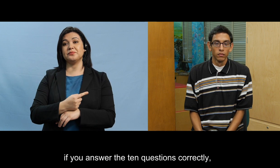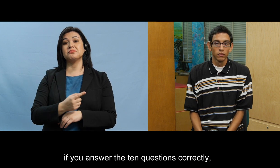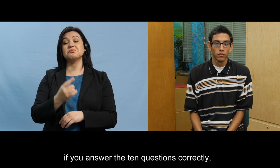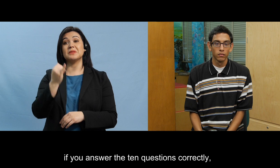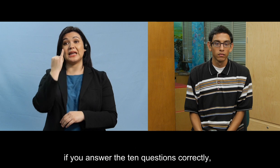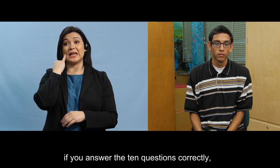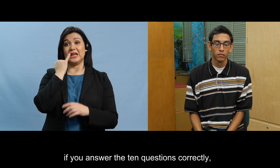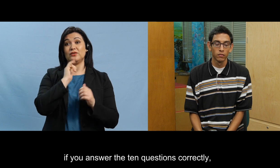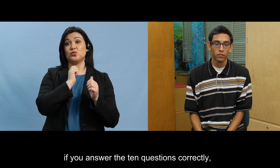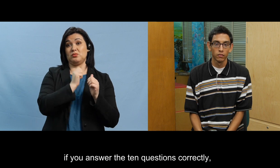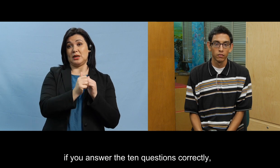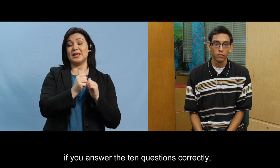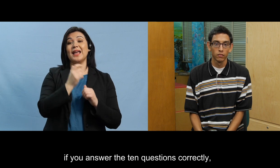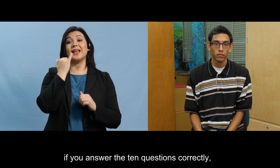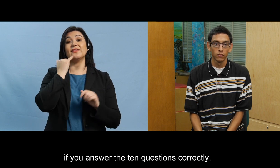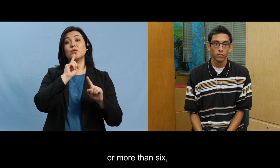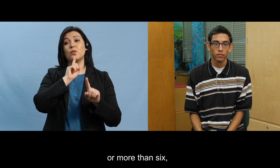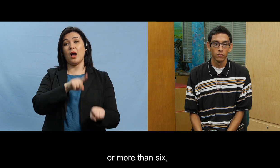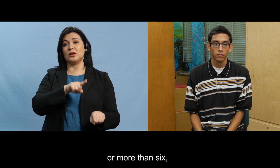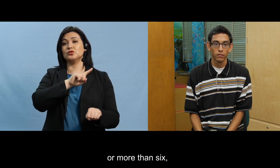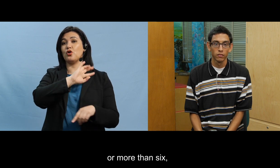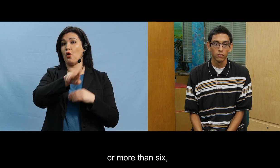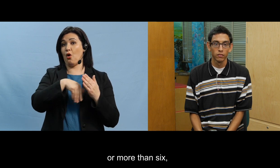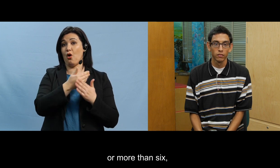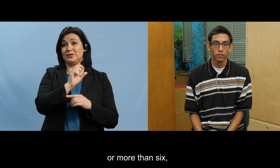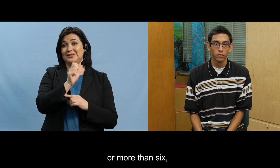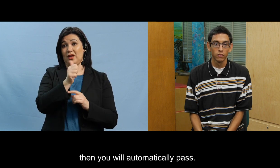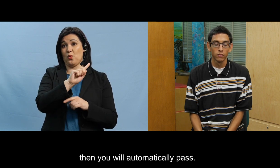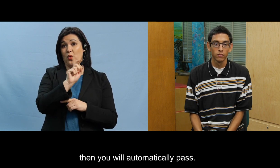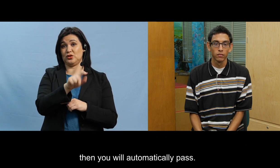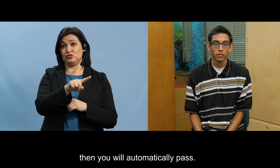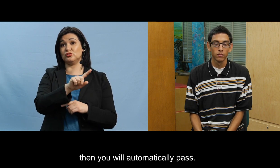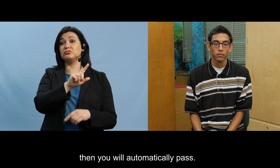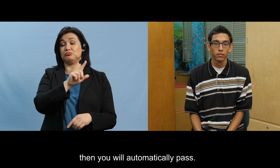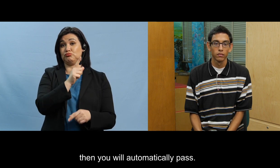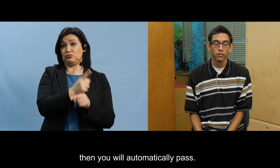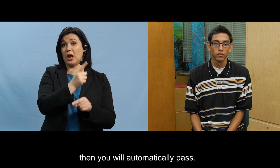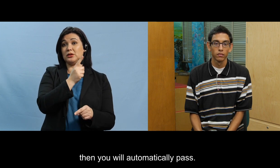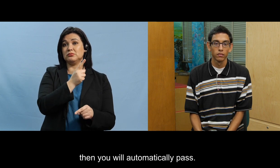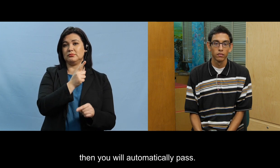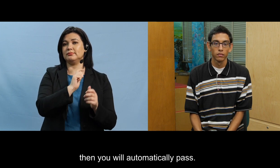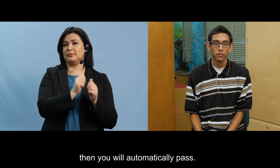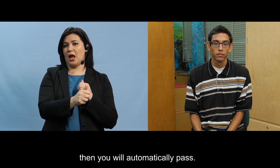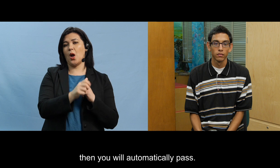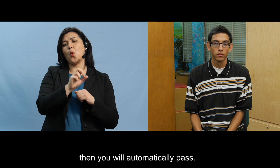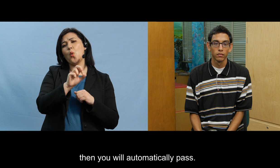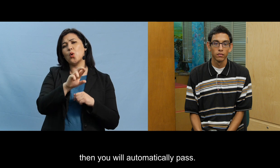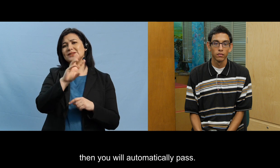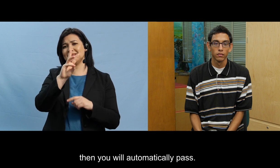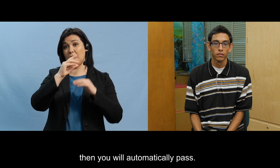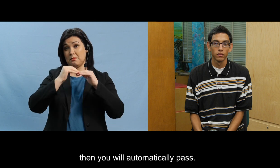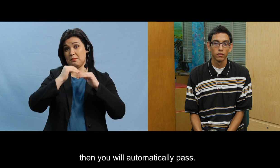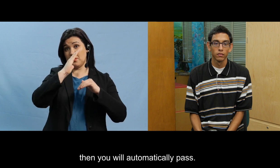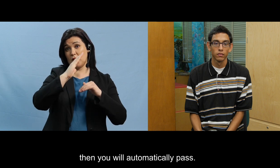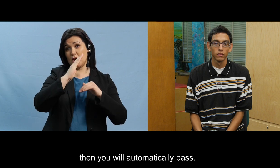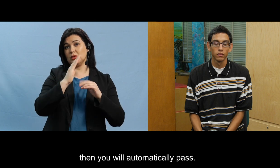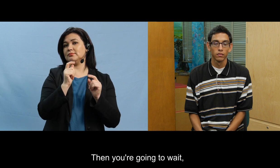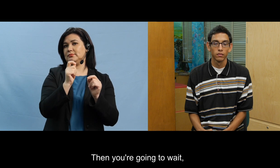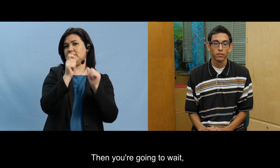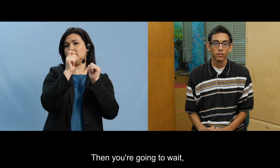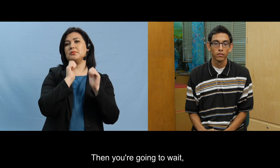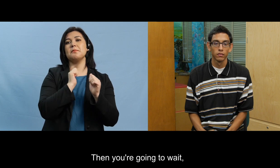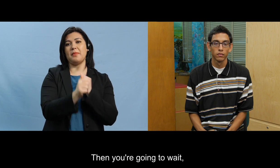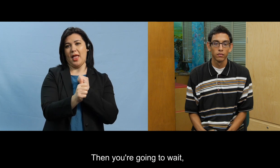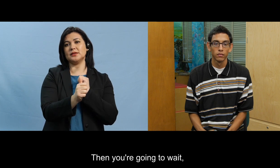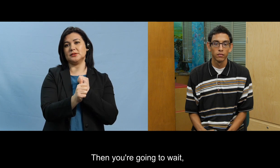si tú contestas correctamente las diez preguntas o arriba de seis entonces tú vas a pasar automáticamente